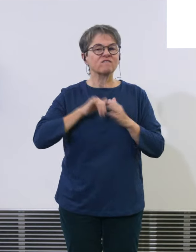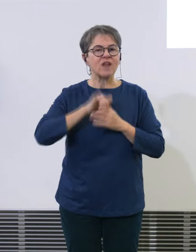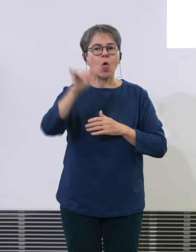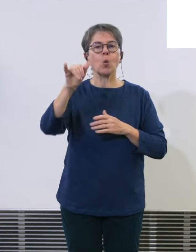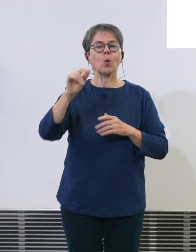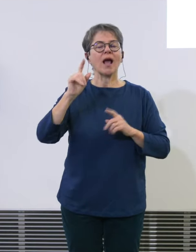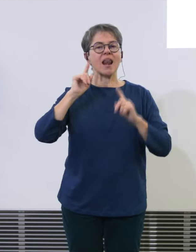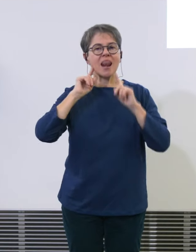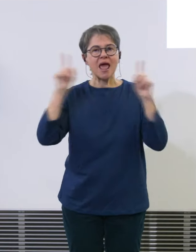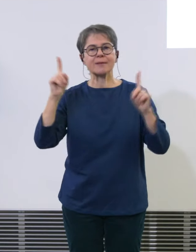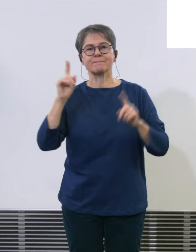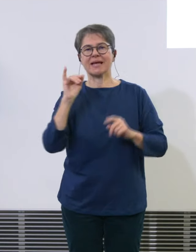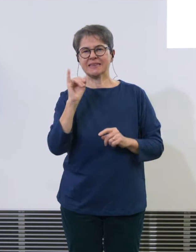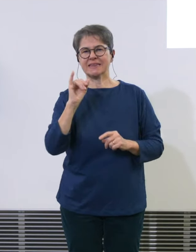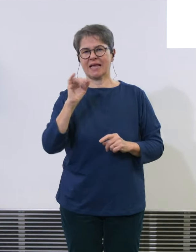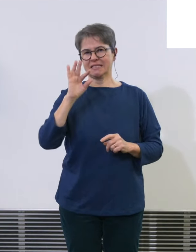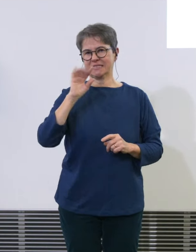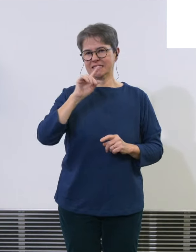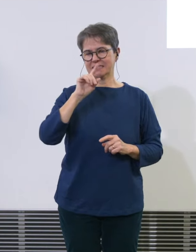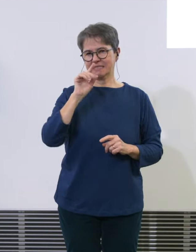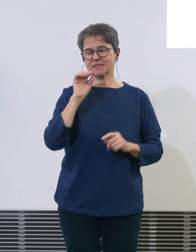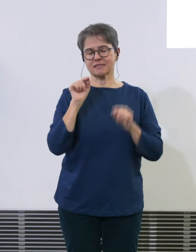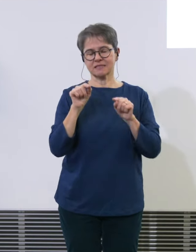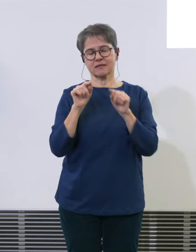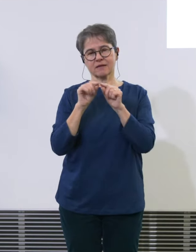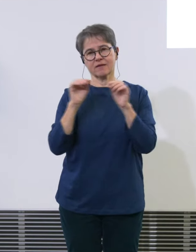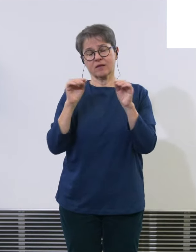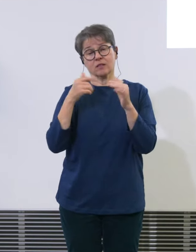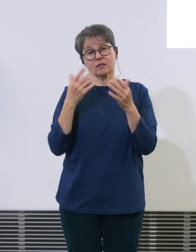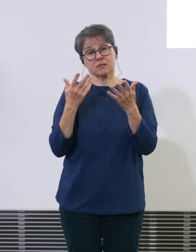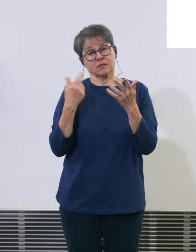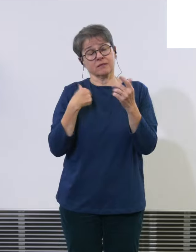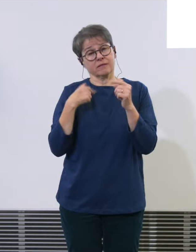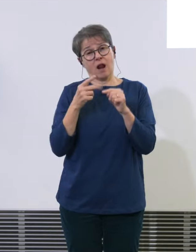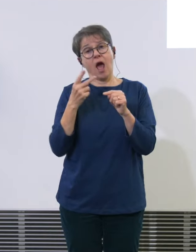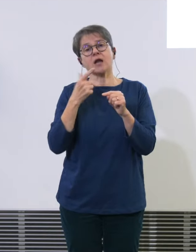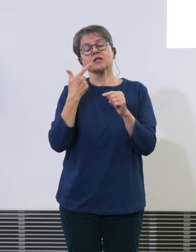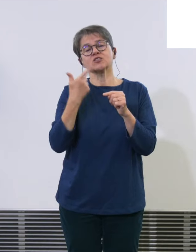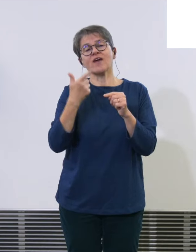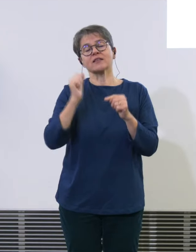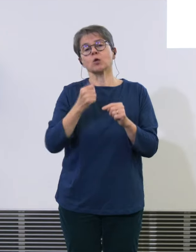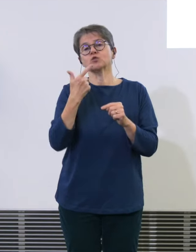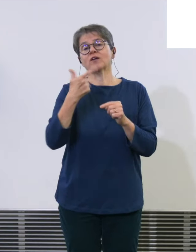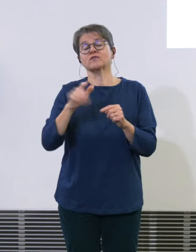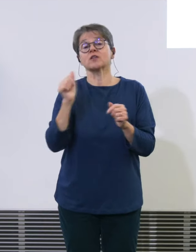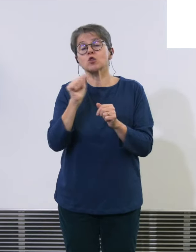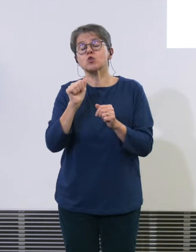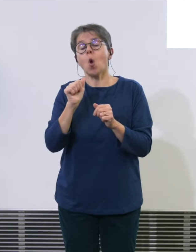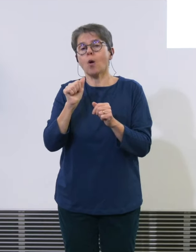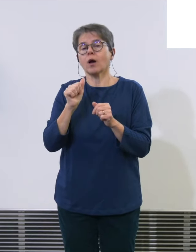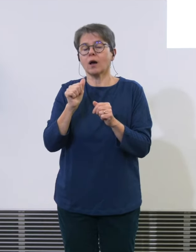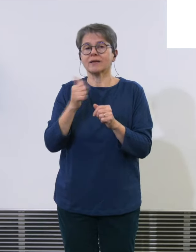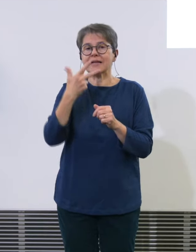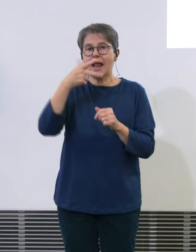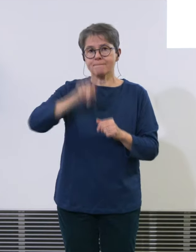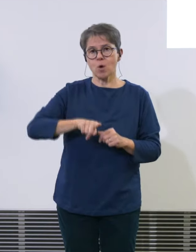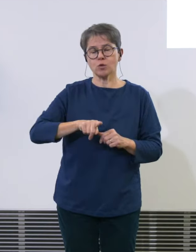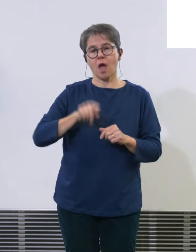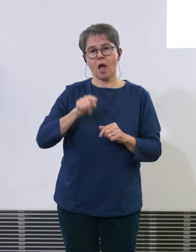Fakten bleiben weil wir im 2022 natürlich auch noch die pandemie hatten ich möchte das auch sagen was der Grund ist es